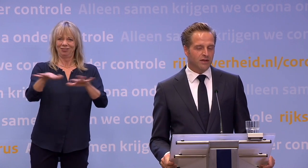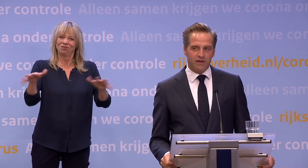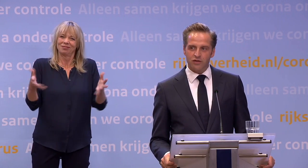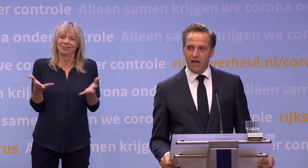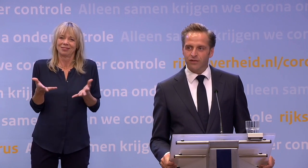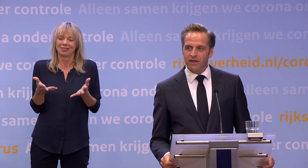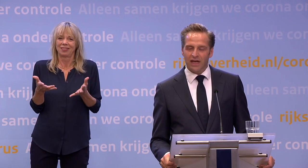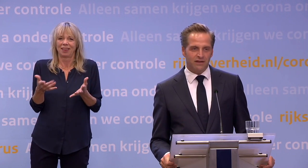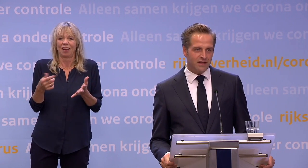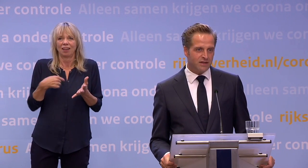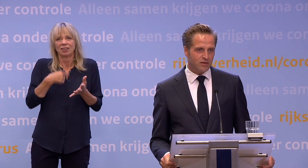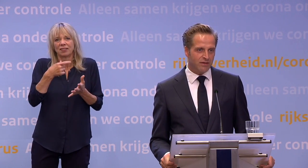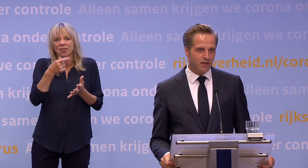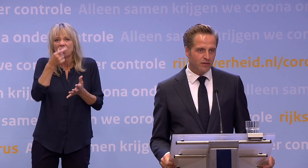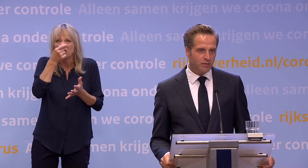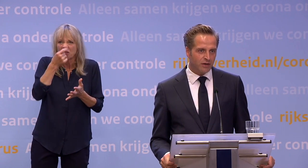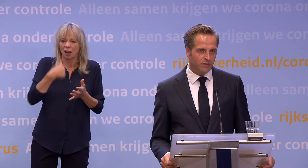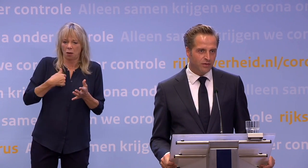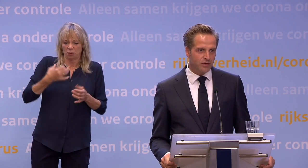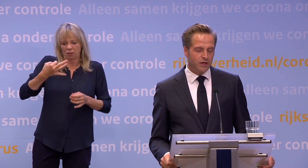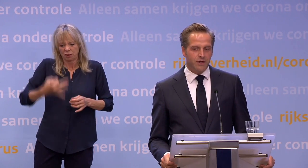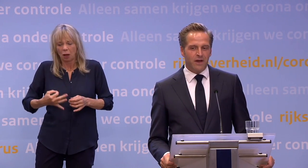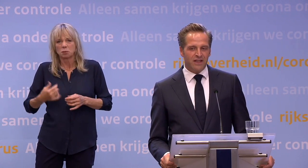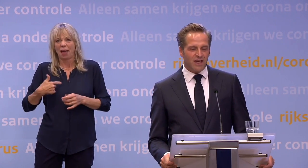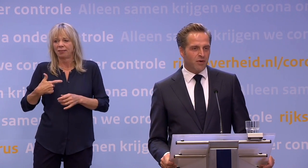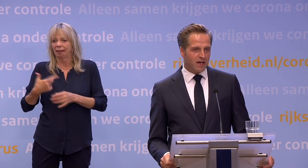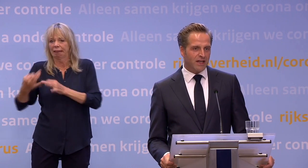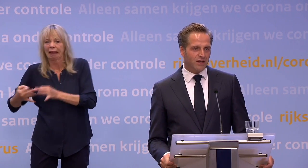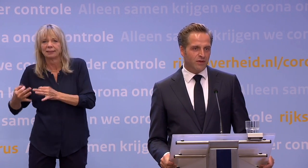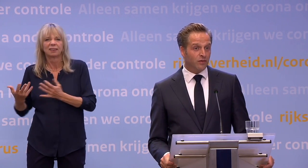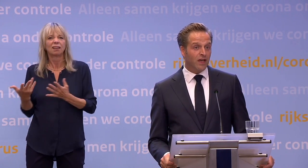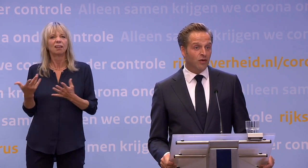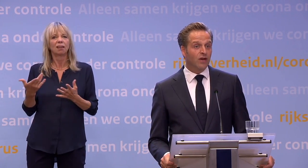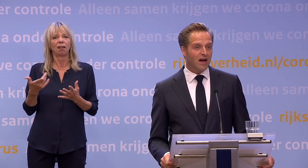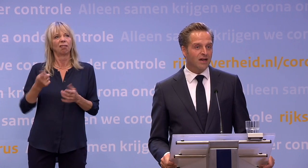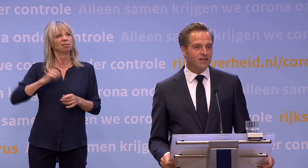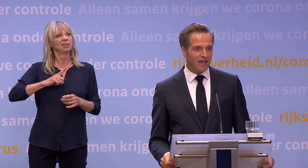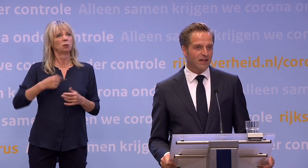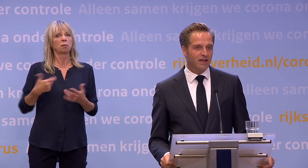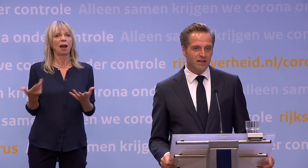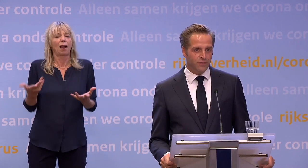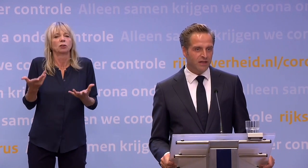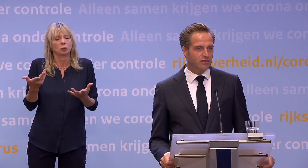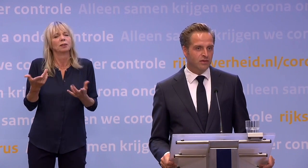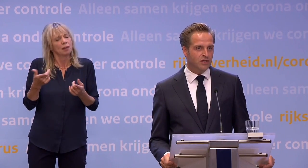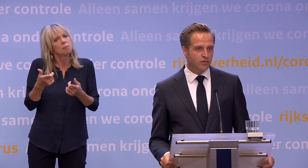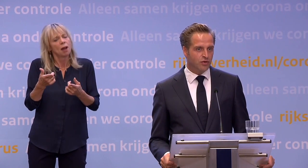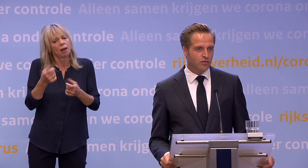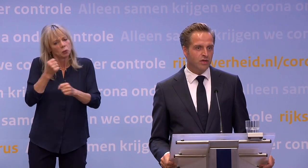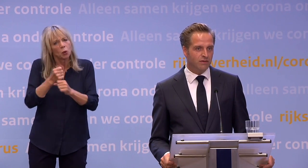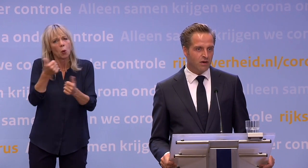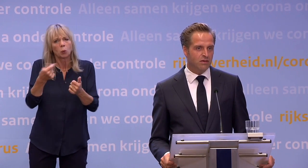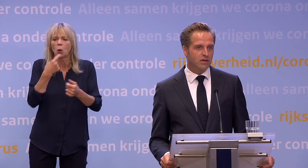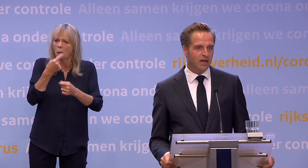Met verkoudheidsklachten, thuisblijven en je laten testen. Zo zijn we niet grootgebracht, toch? Dus het is echt belangrijk dat we dat ook tegen elkaar zeggen. Niet flink doen, niet